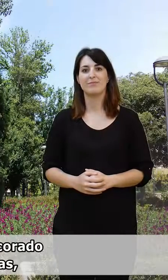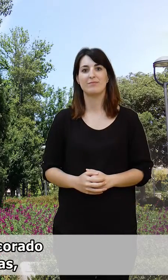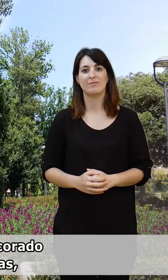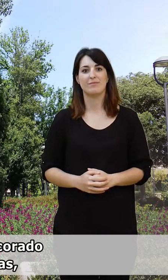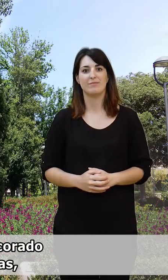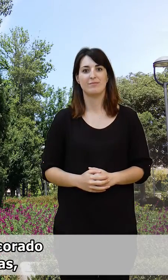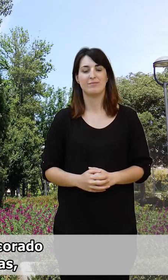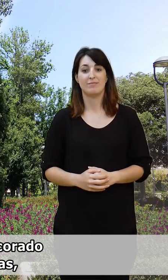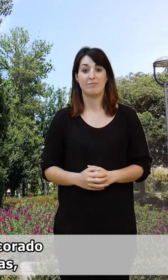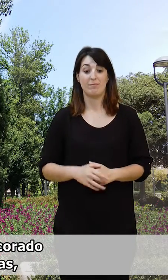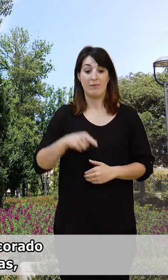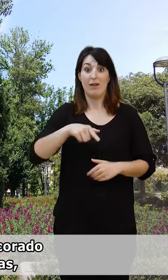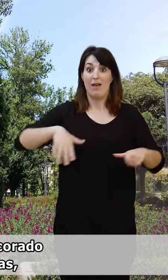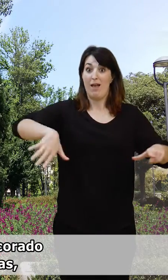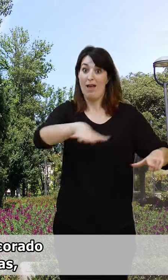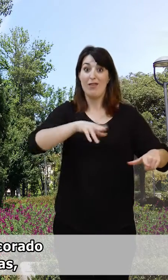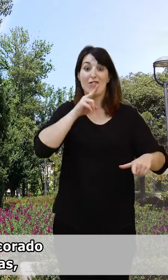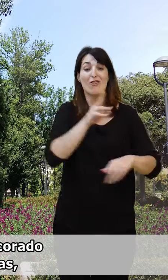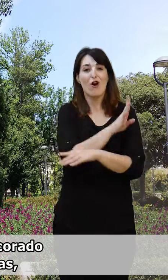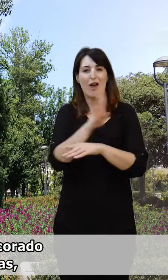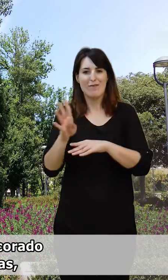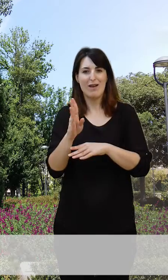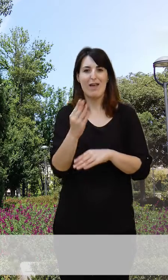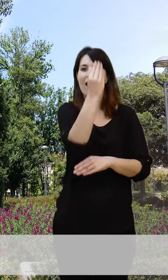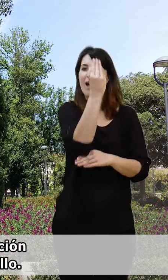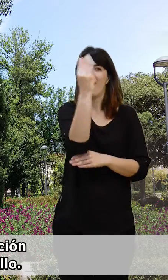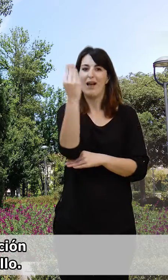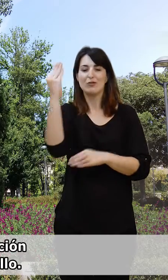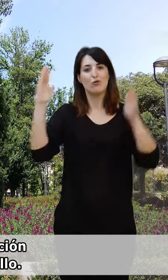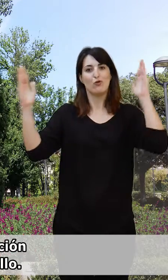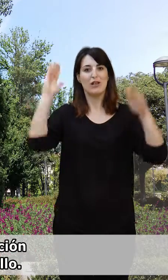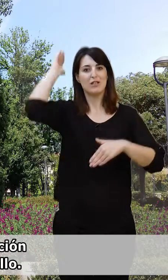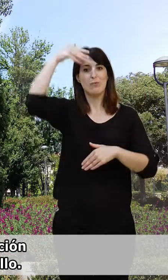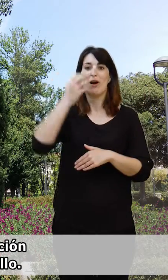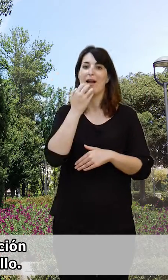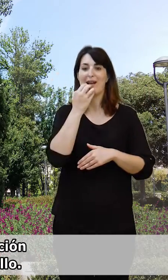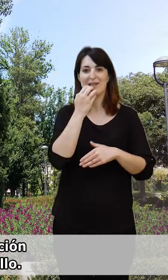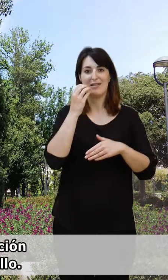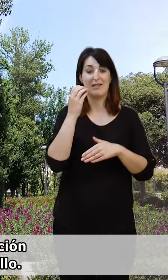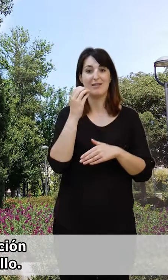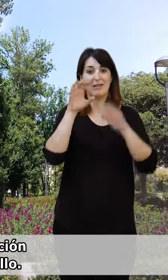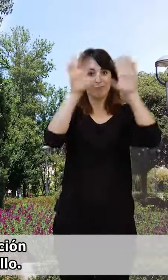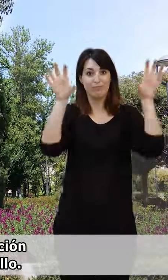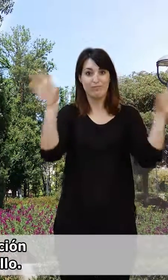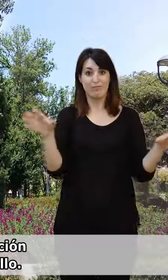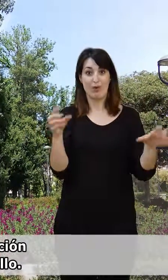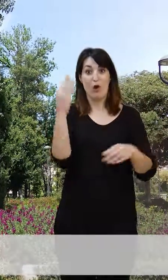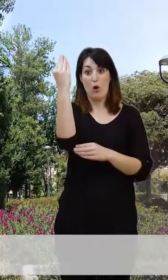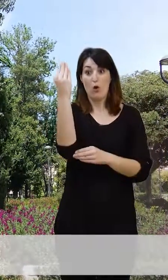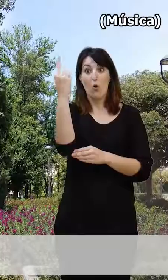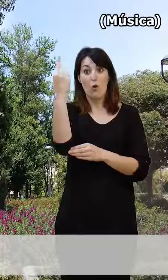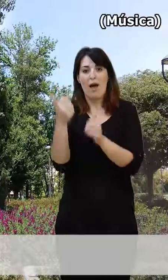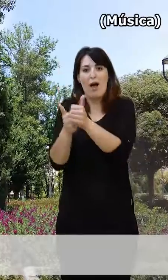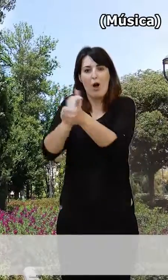Este espacio verde está decorado con esculturas clasicistas, entre ellas una reproducción del San Jorge de Donatello.